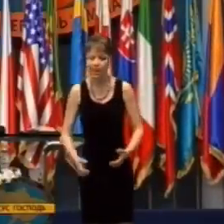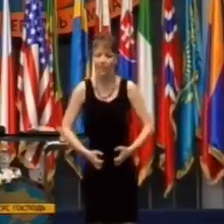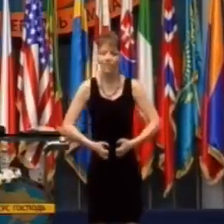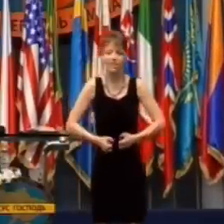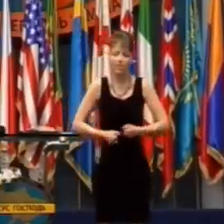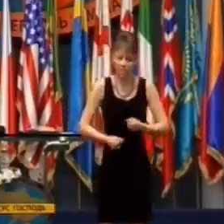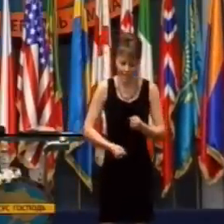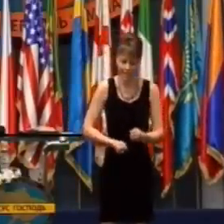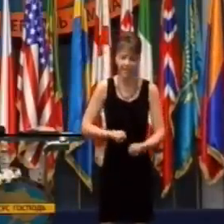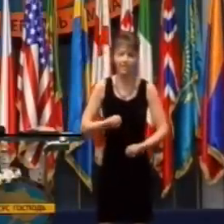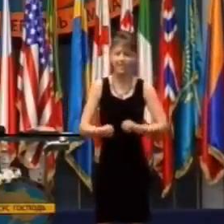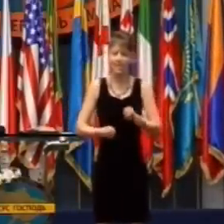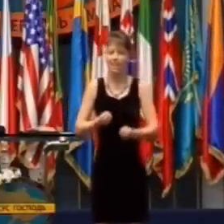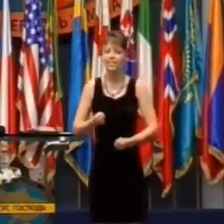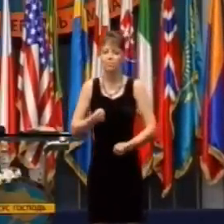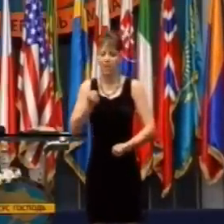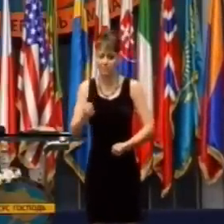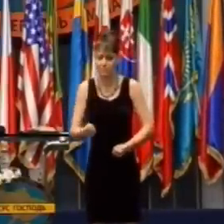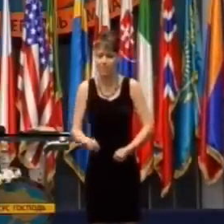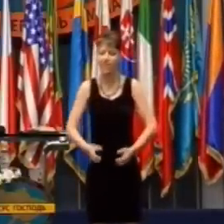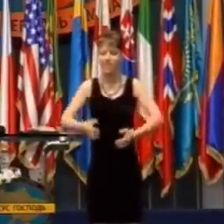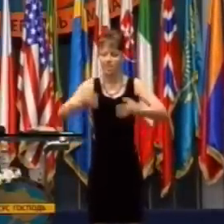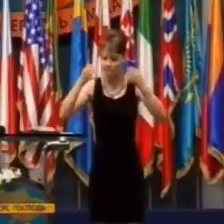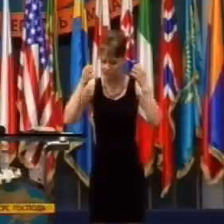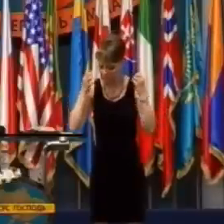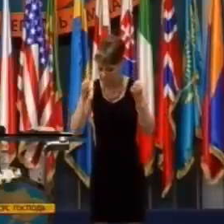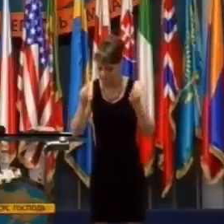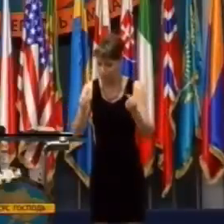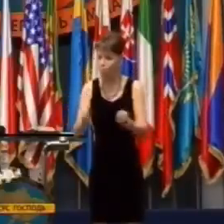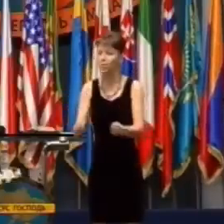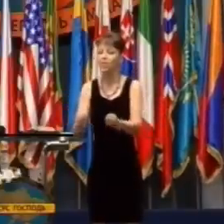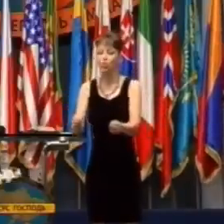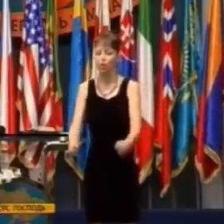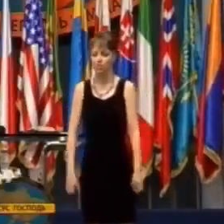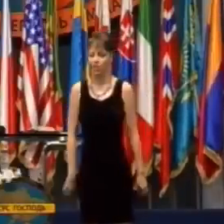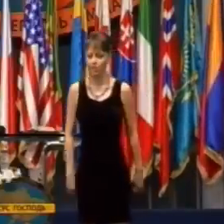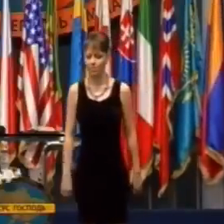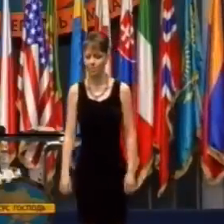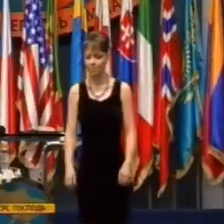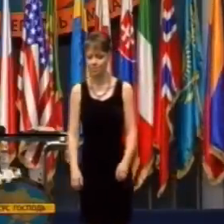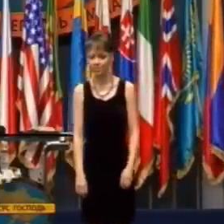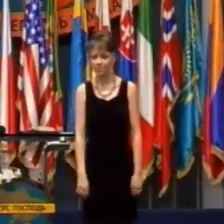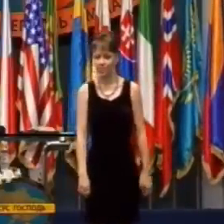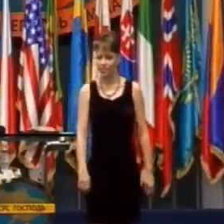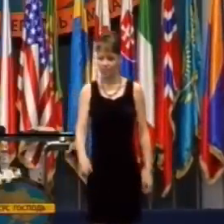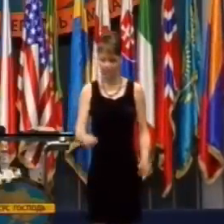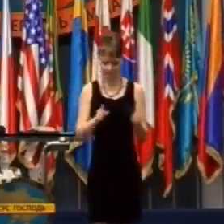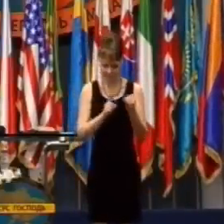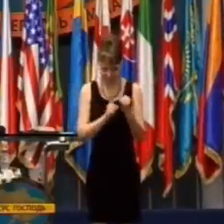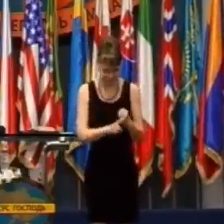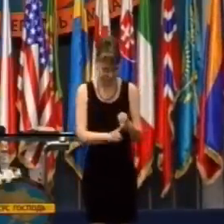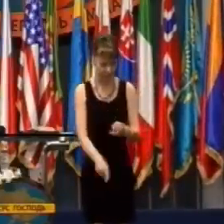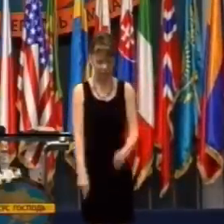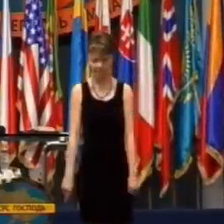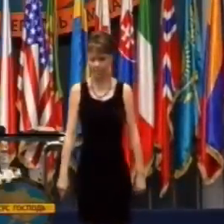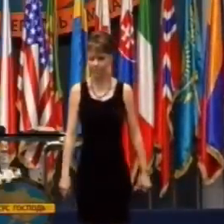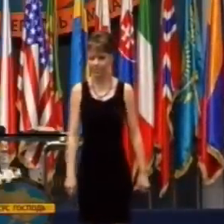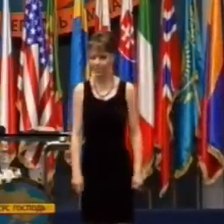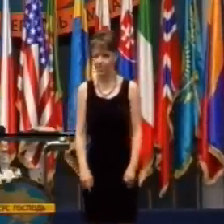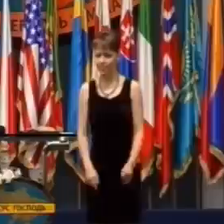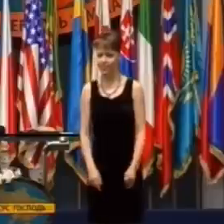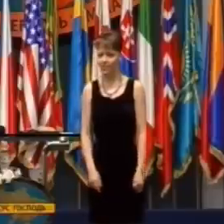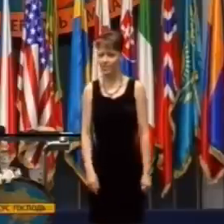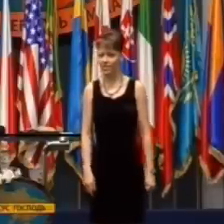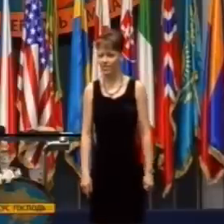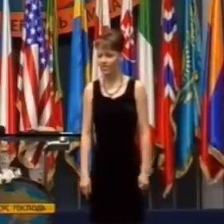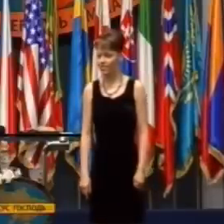Budujte sa vo svojej najsvetejšej viere tým, že sa budete modliť v duchu svetom. To je jedna časť procesu.